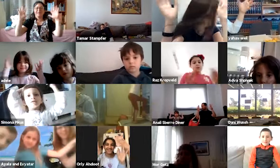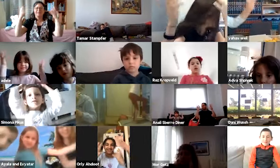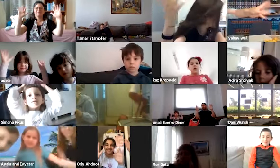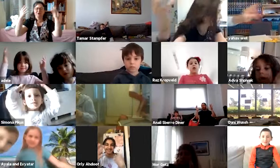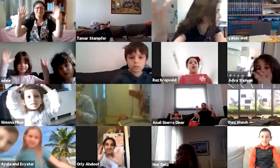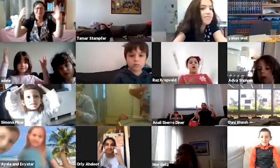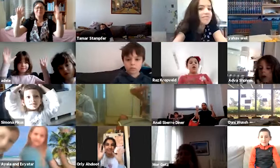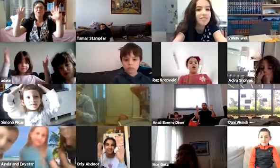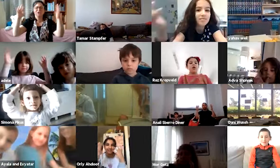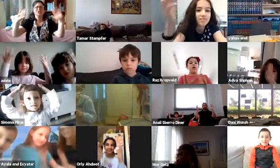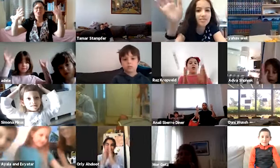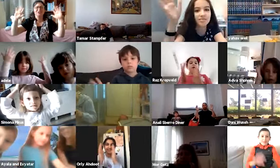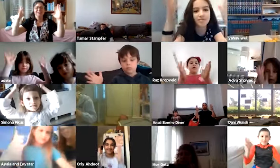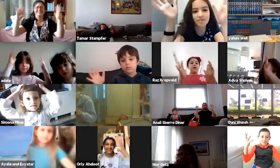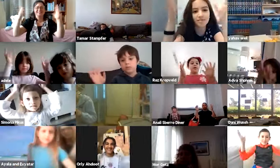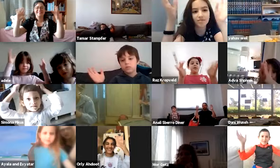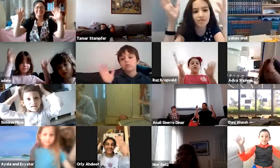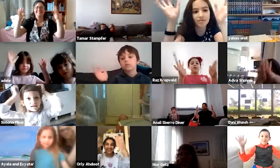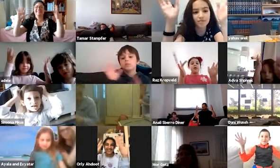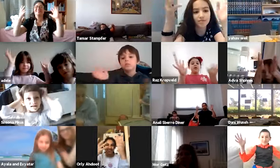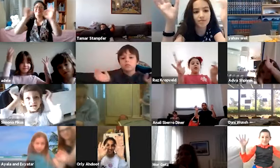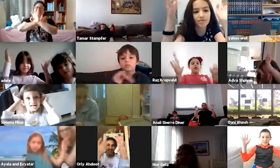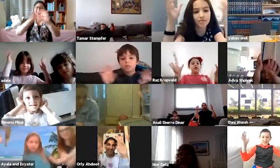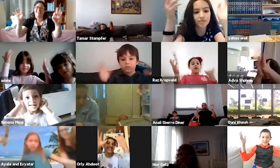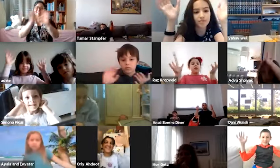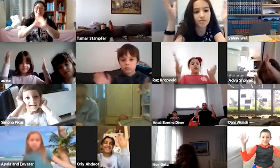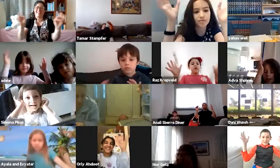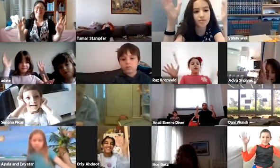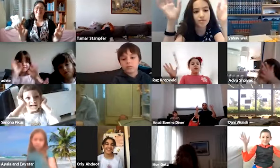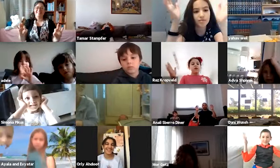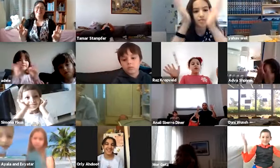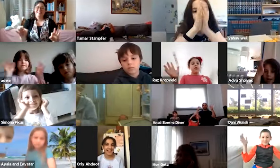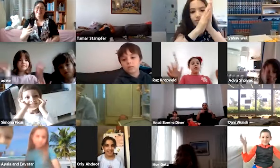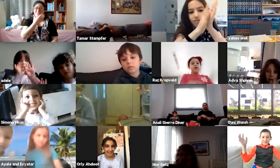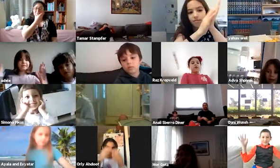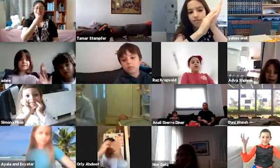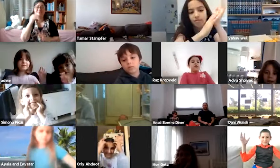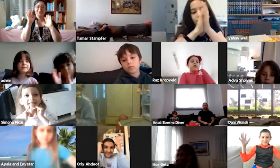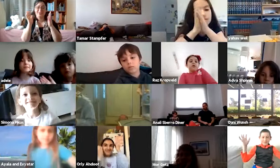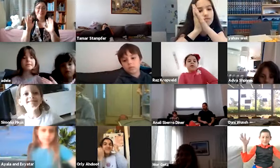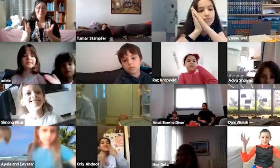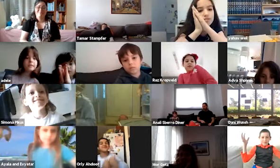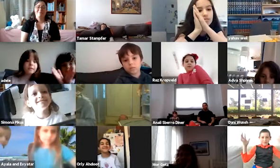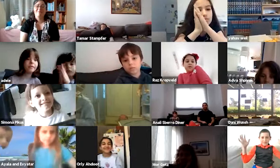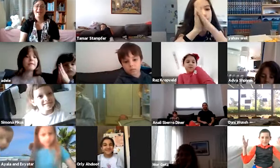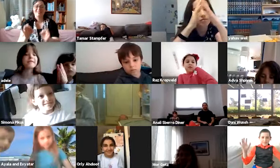תמחרו לכם כפיים. עוד, עוד, עוד, עוד. מצוין, מצוין. יפה מאוד. ממש